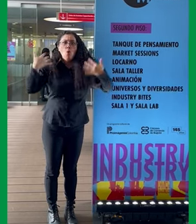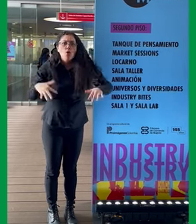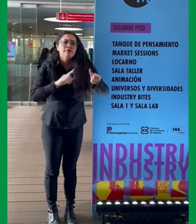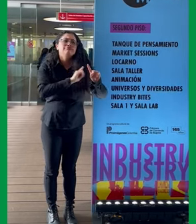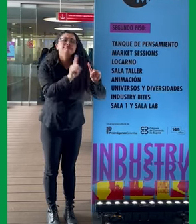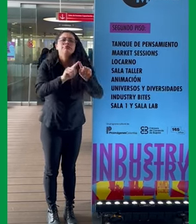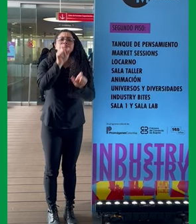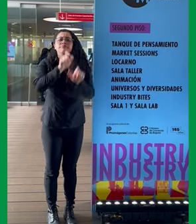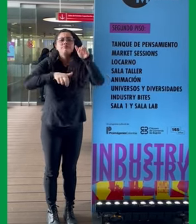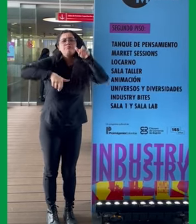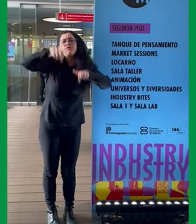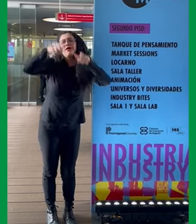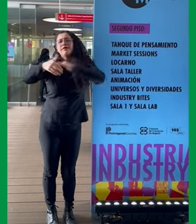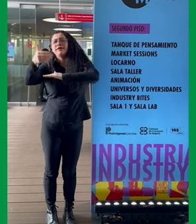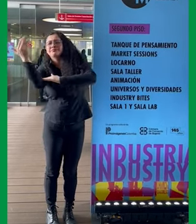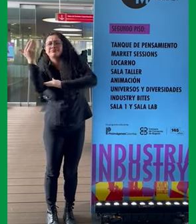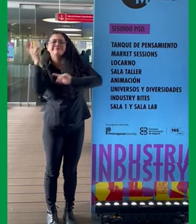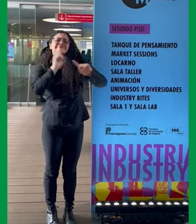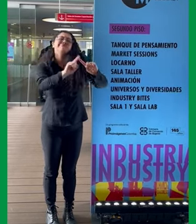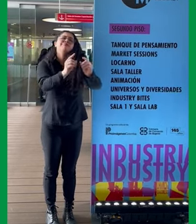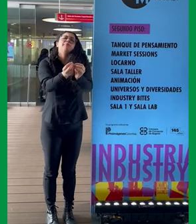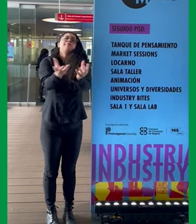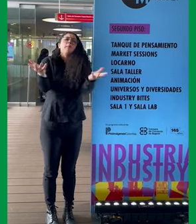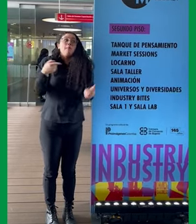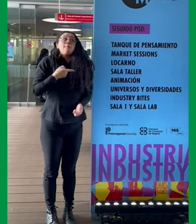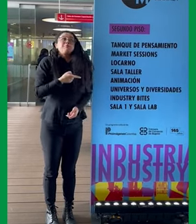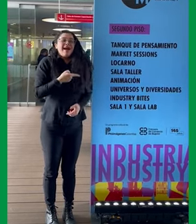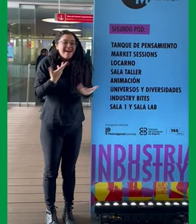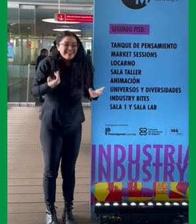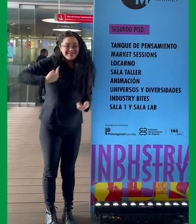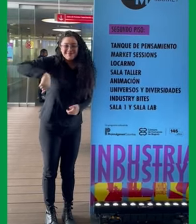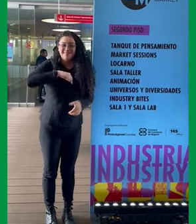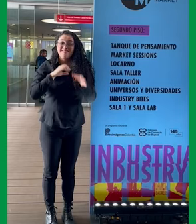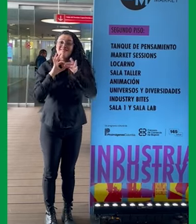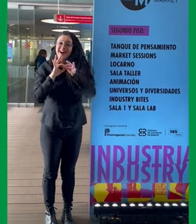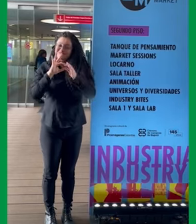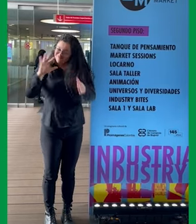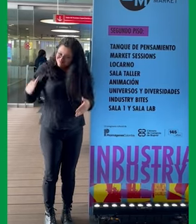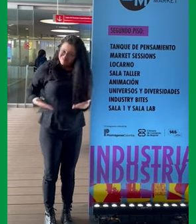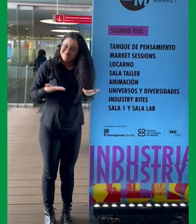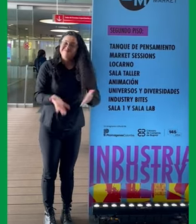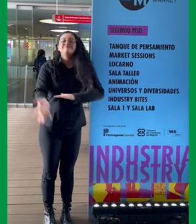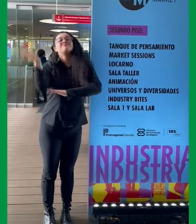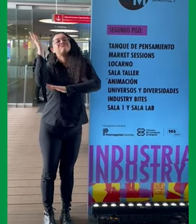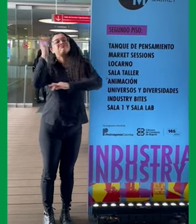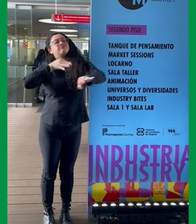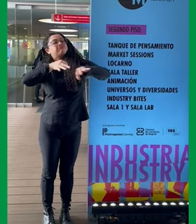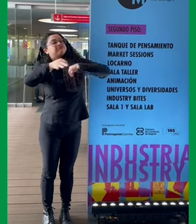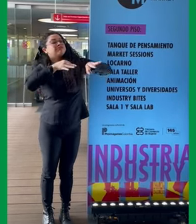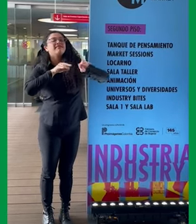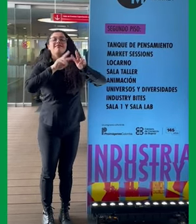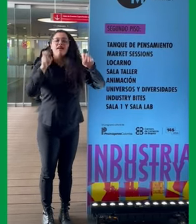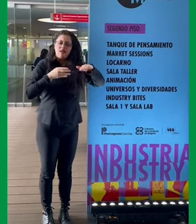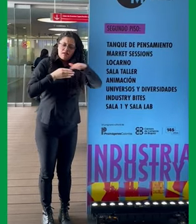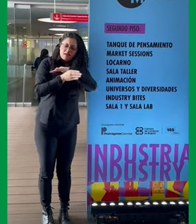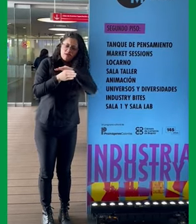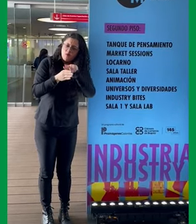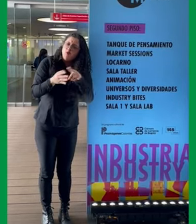numerosos profesionales del ámbito de lo audiovisual. Y FENESCOL tuvo una participación centrada en la accesibilidad para personas